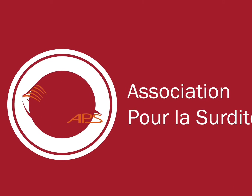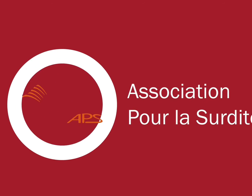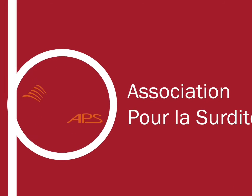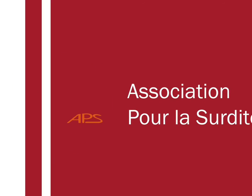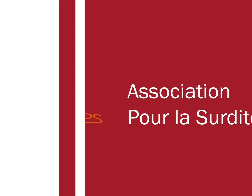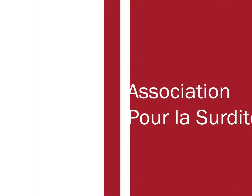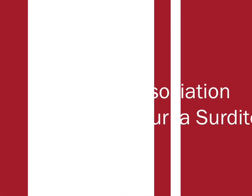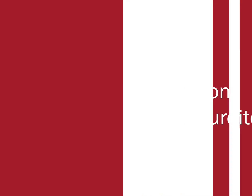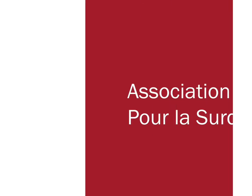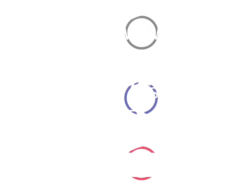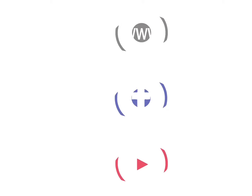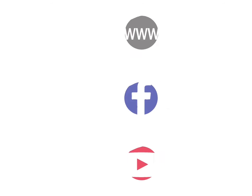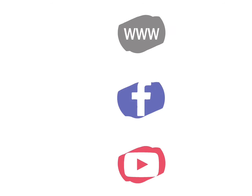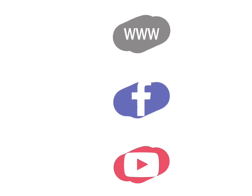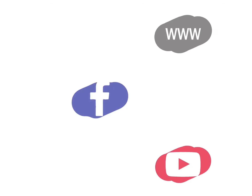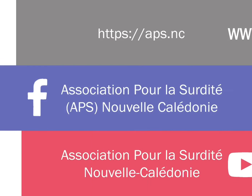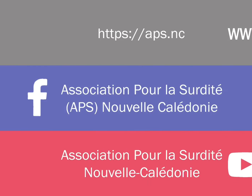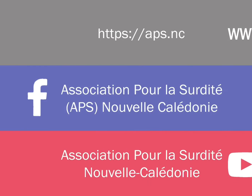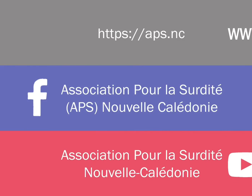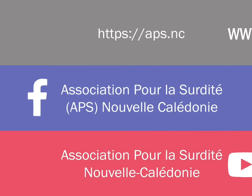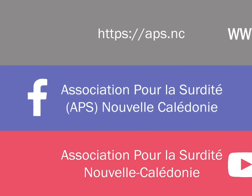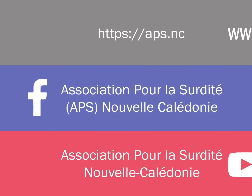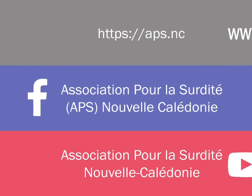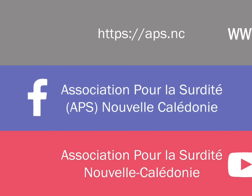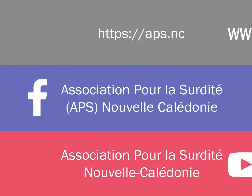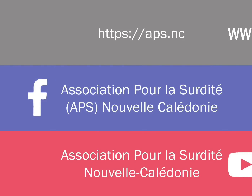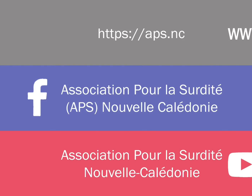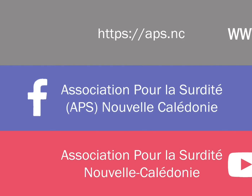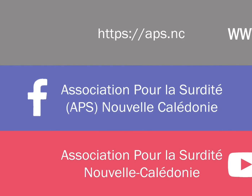Musique Sous-titrage-Canada ...-Canada